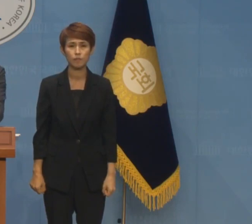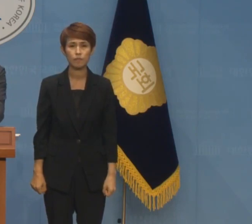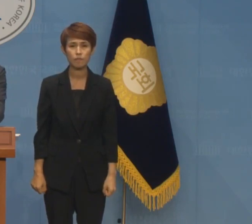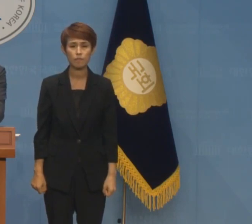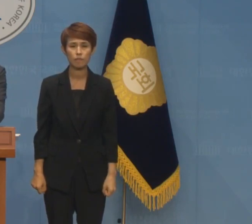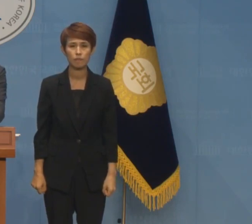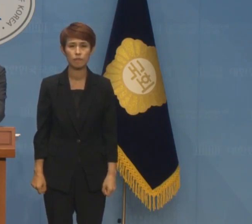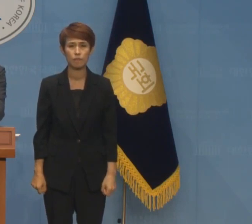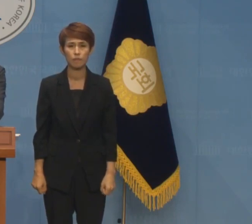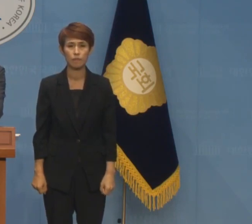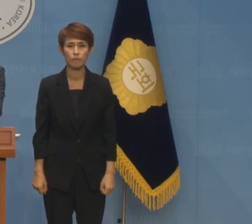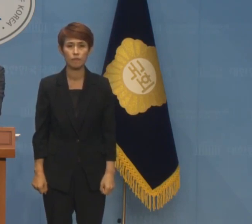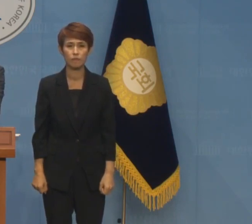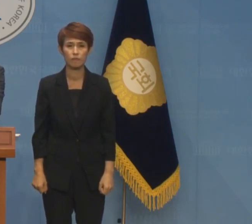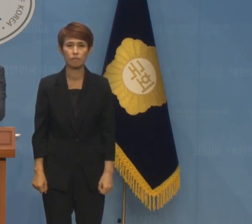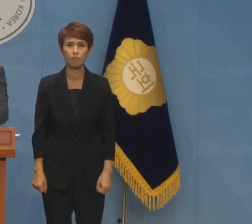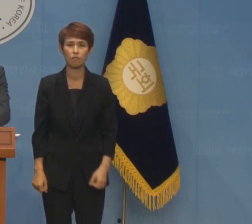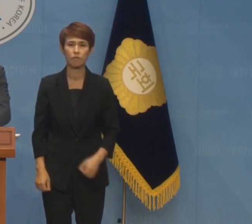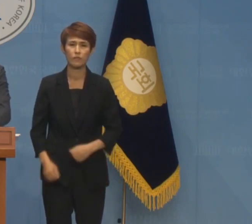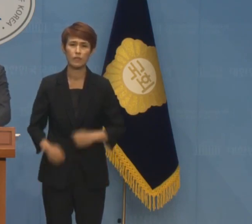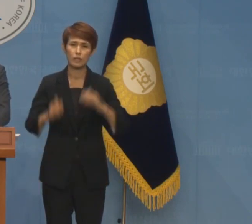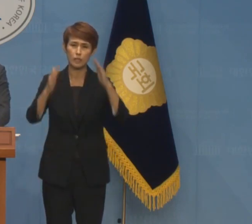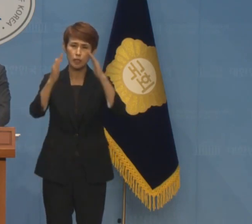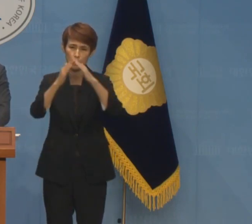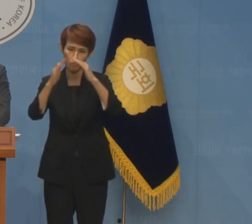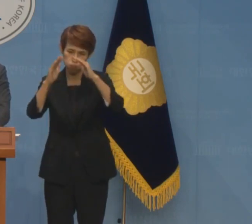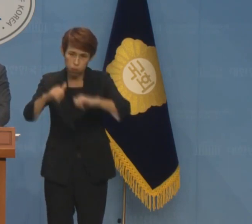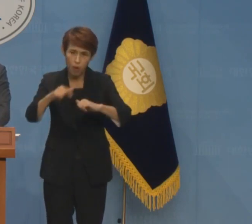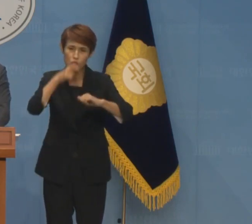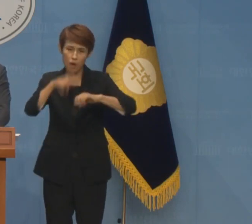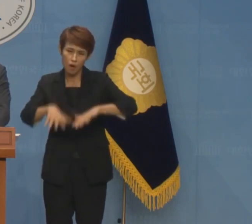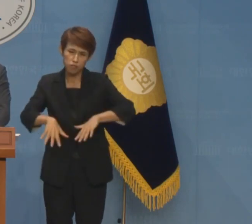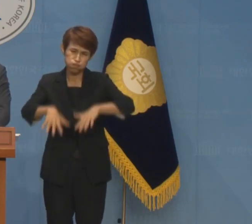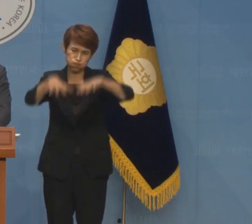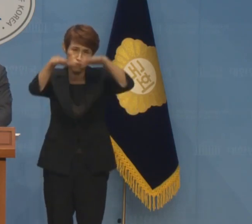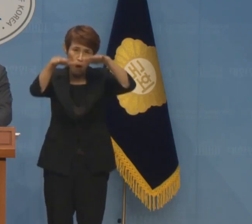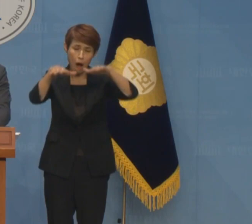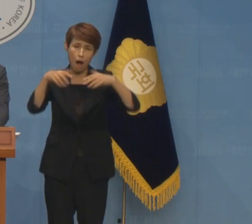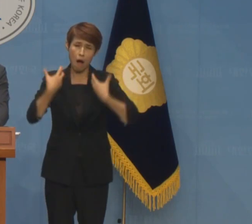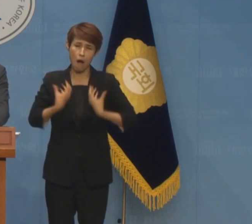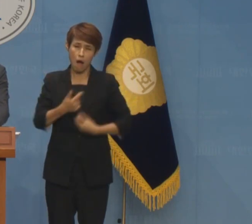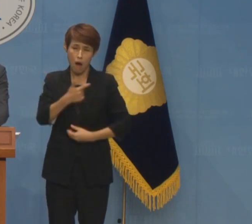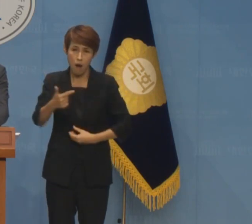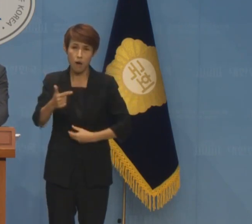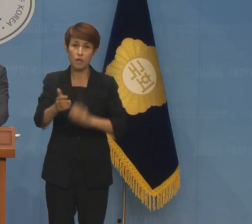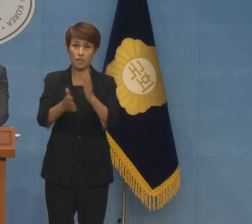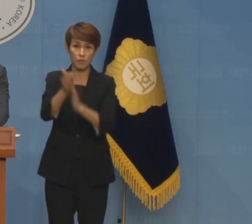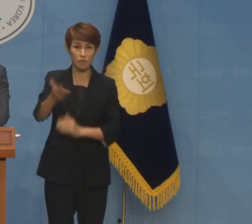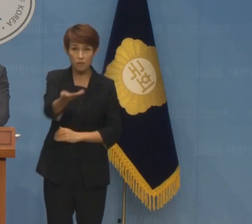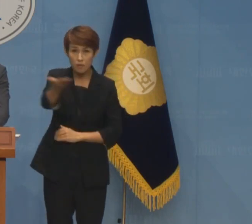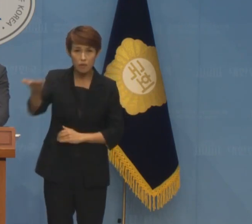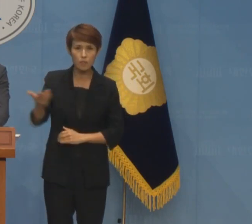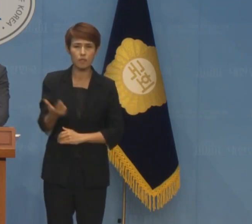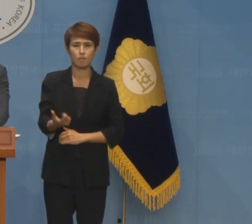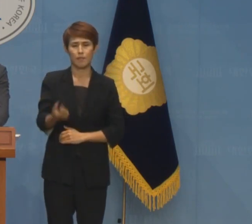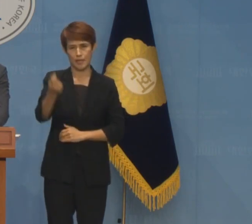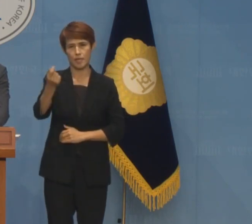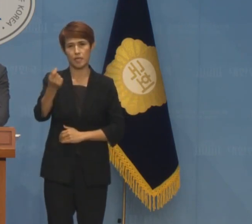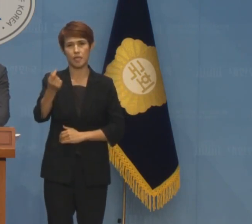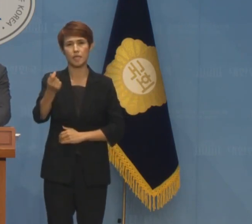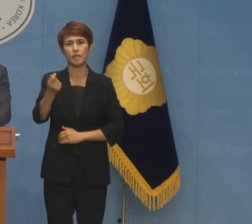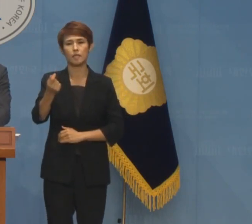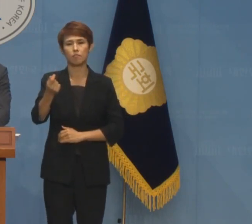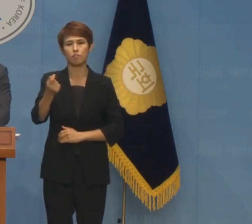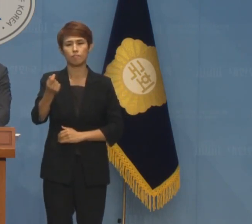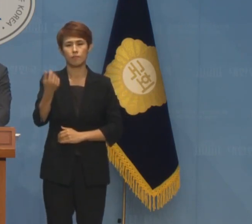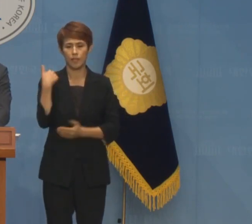또한 상실감과 절망감에 빠진 시민들이 하루빨리 희망을 품고 일상으로 복귀할